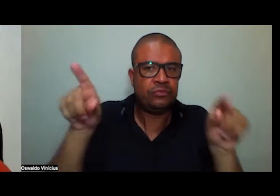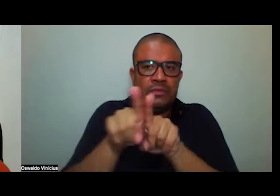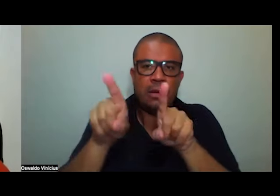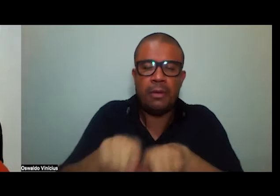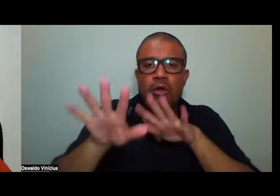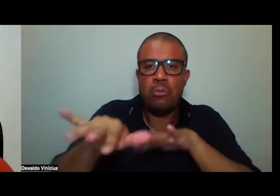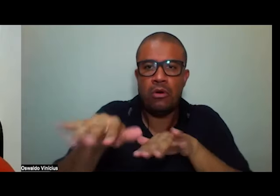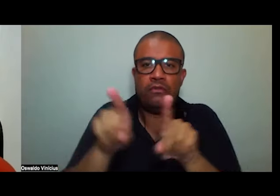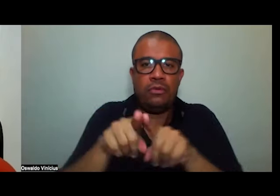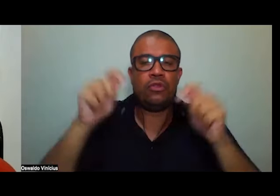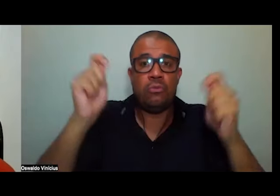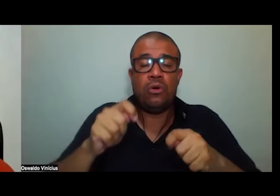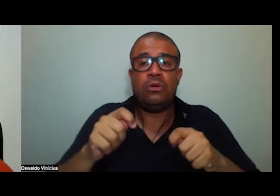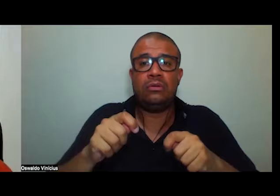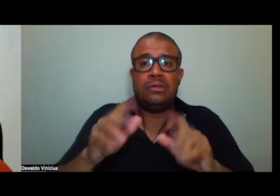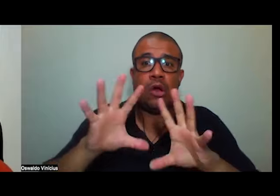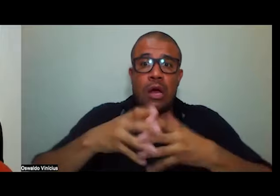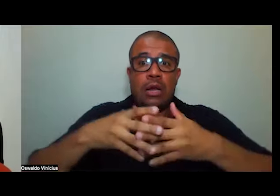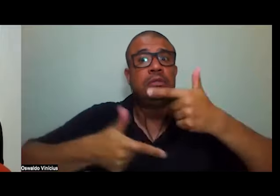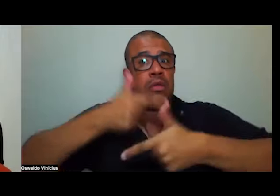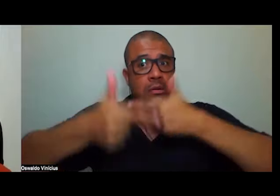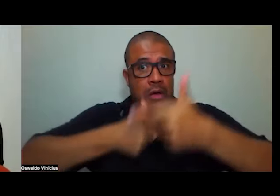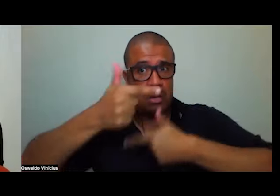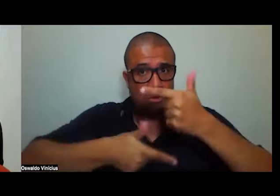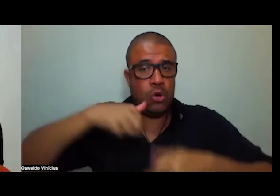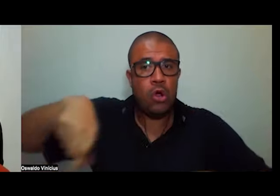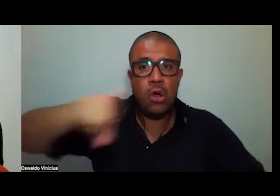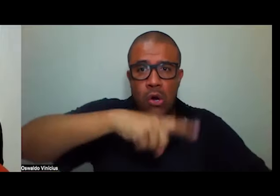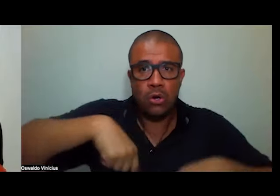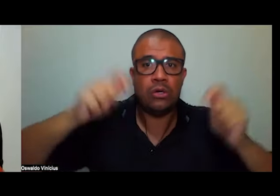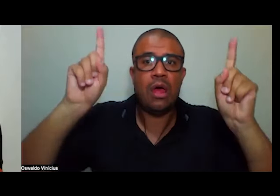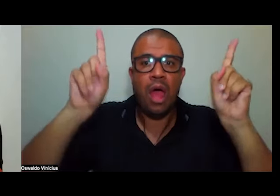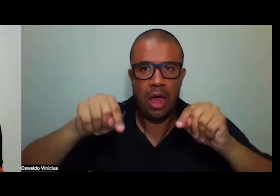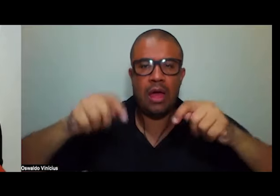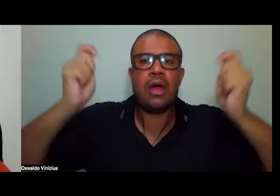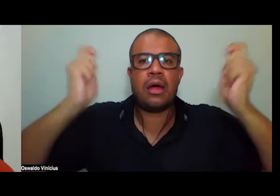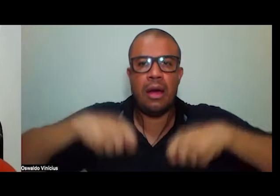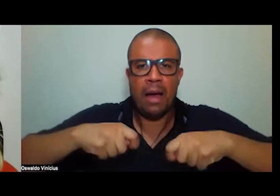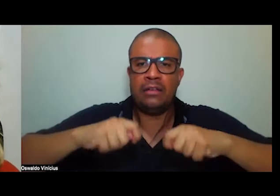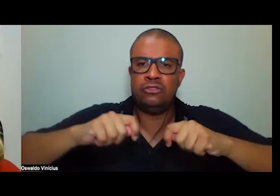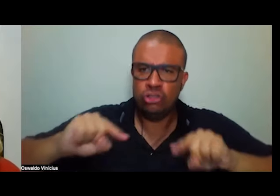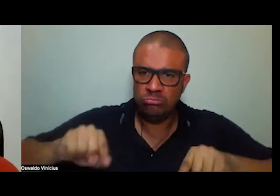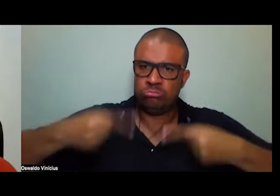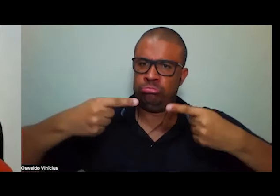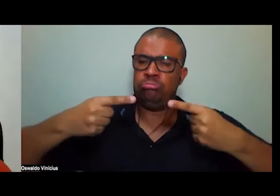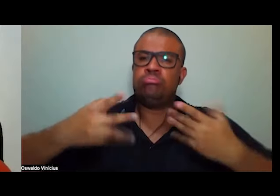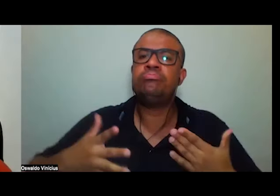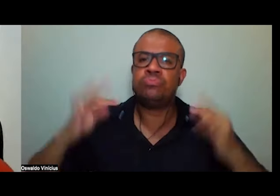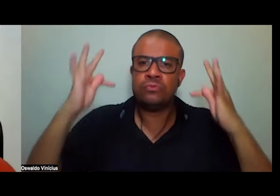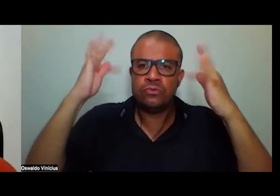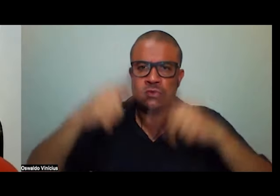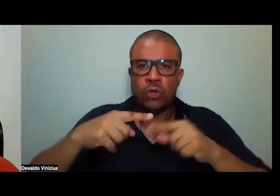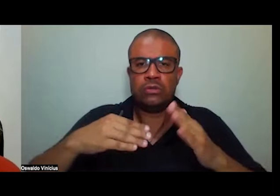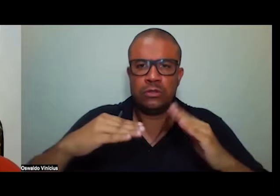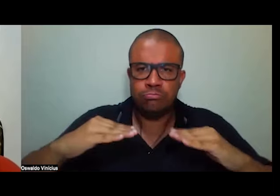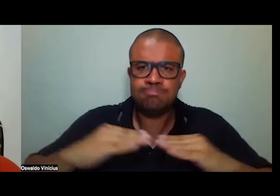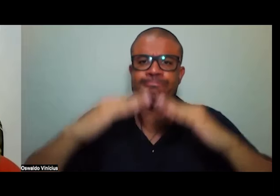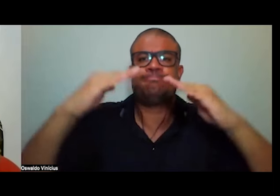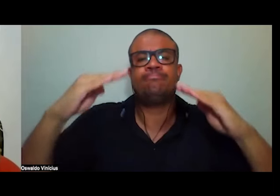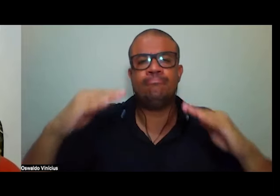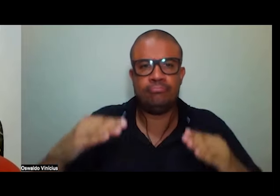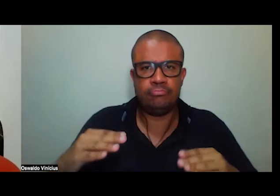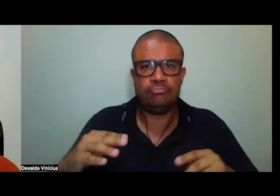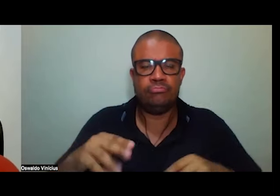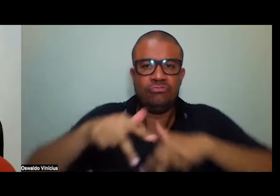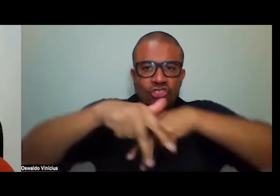falar da classe trabalhadora e de que nós somos capazes de enfrentar todos os obstáculos que a desigualdade de